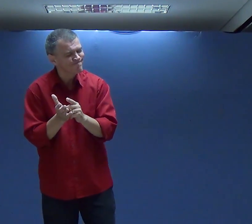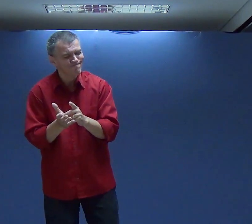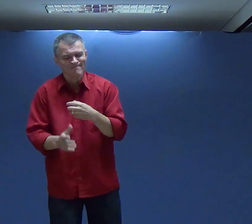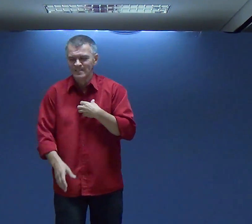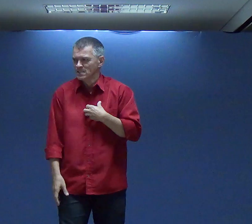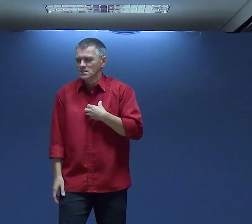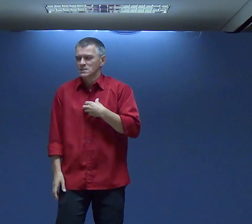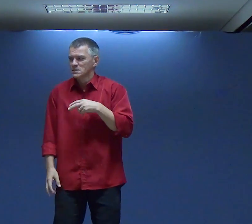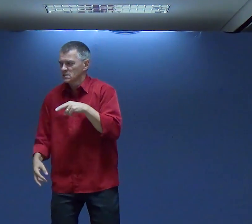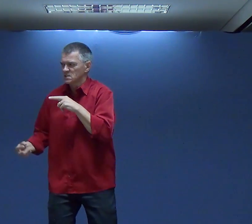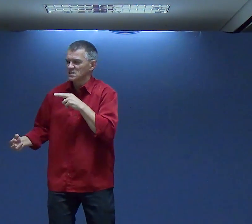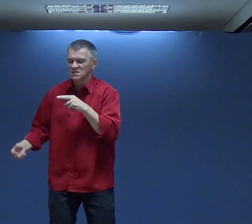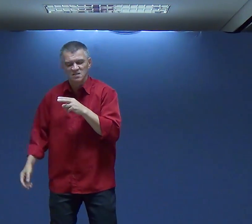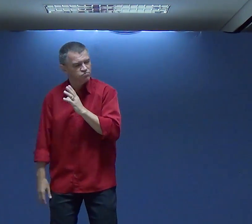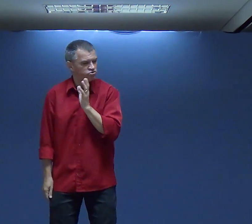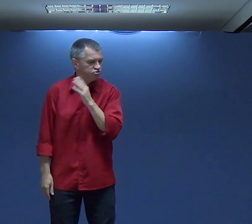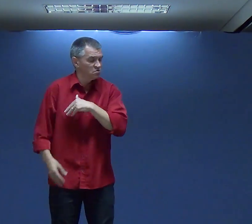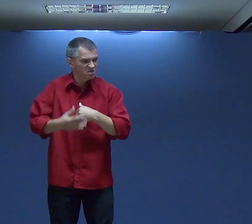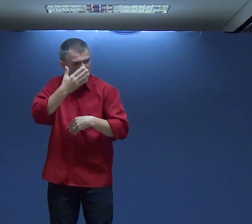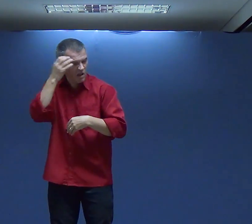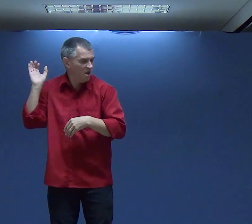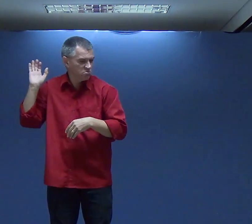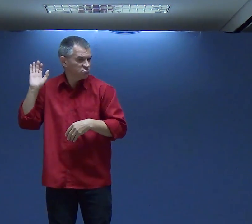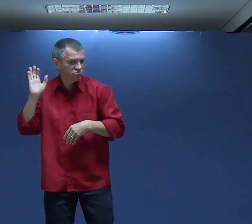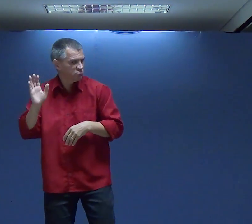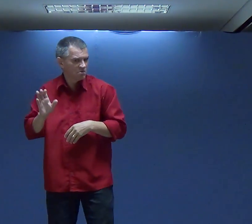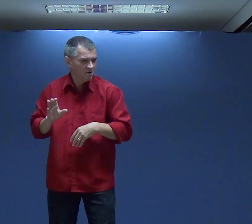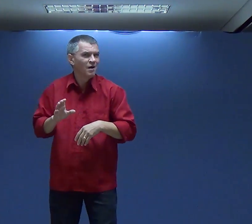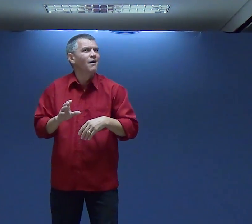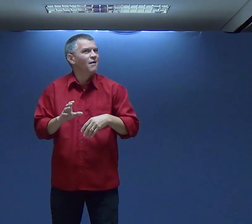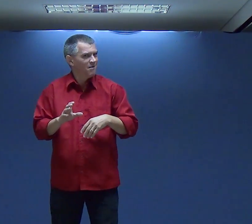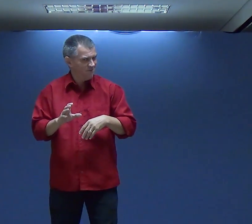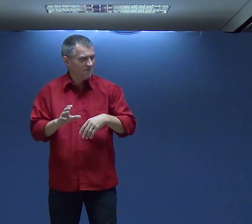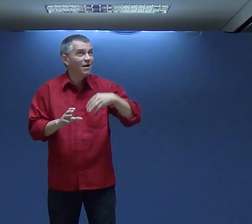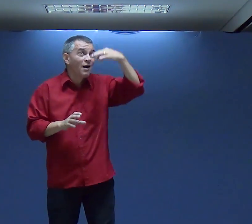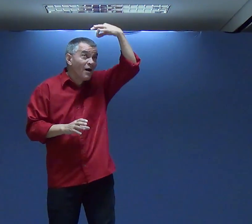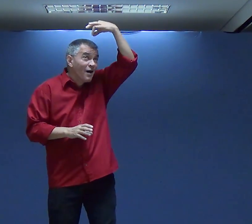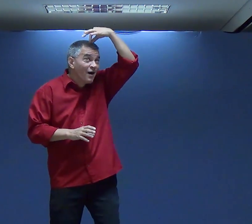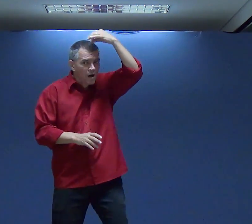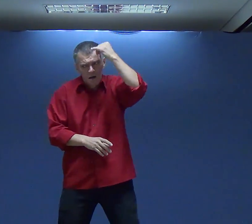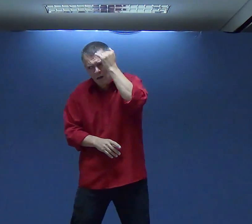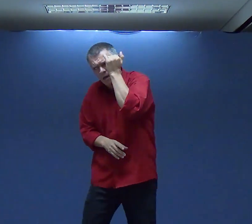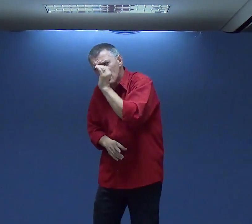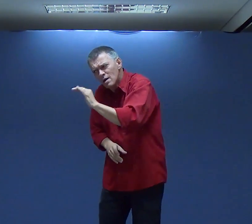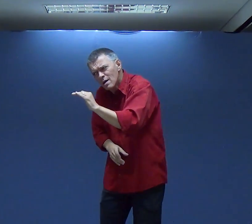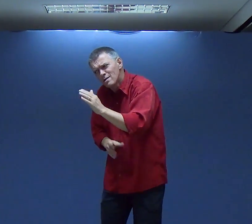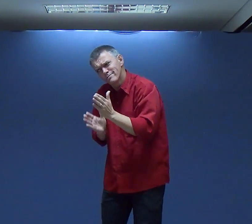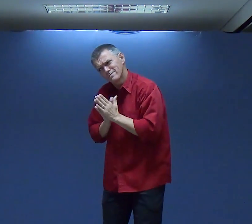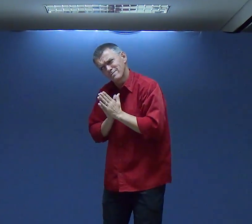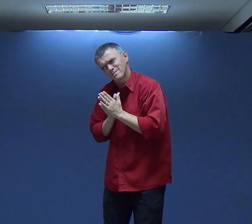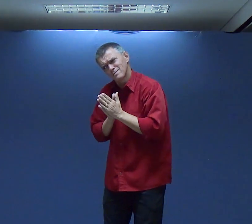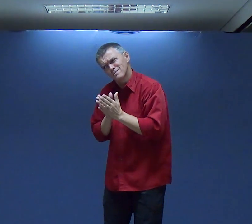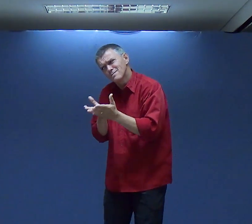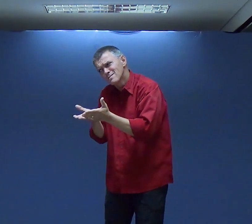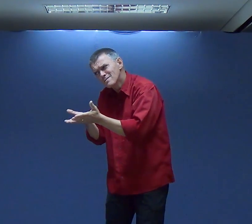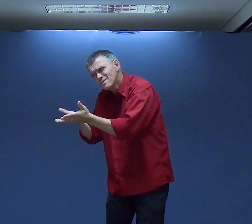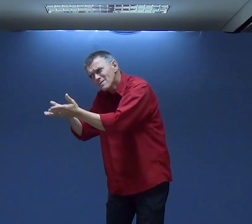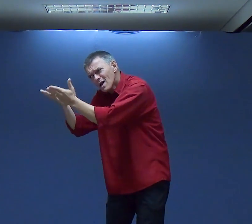Deus Realmente isso acontece Eu evito algumas pessoas Porque elas me incomodam Por quê? Porque não houve